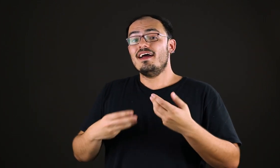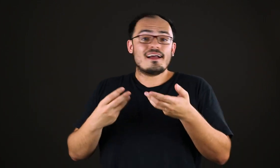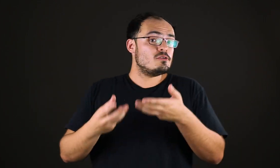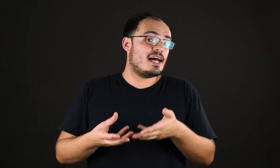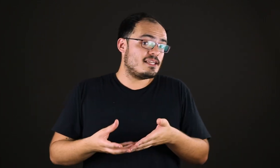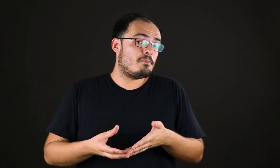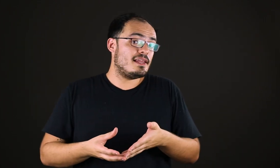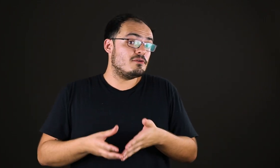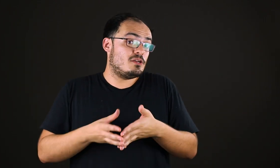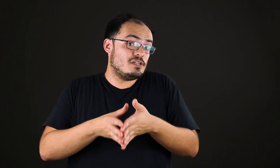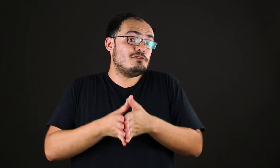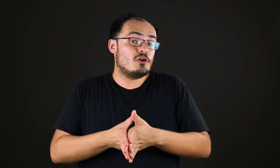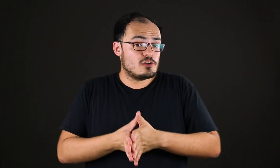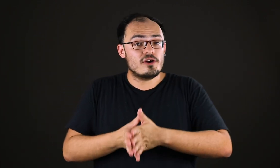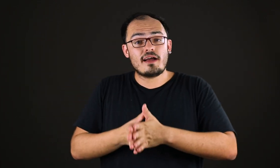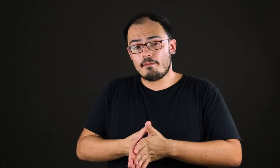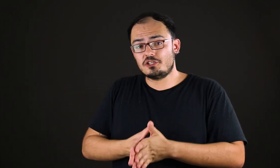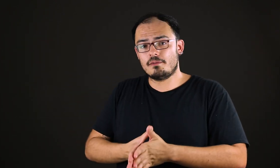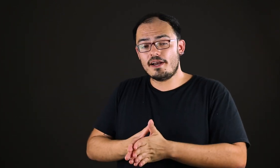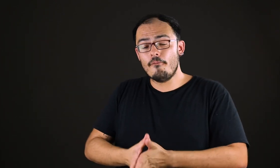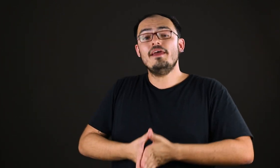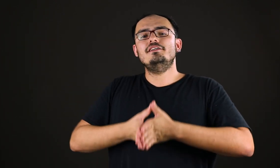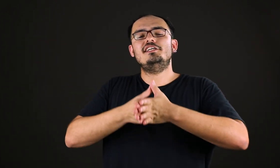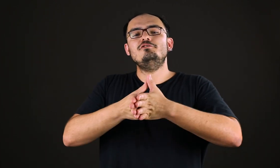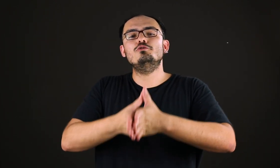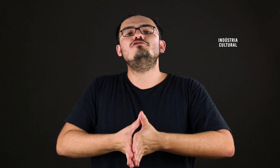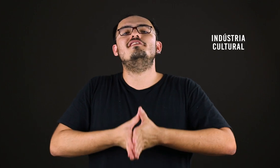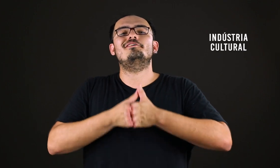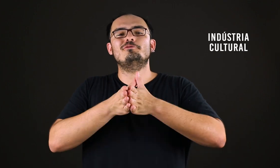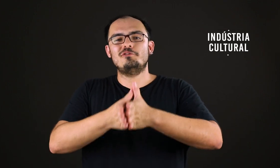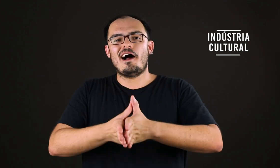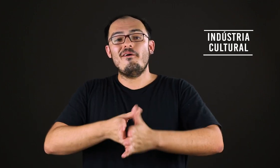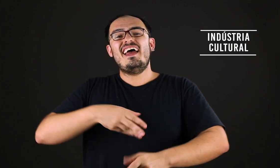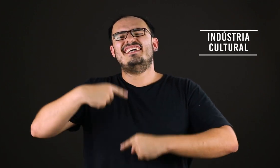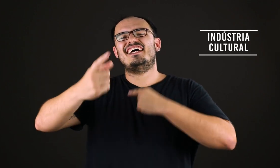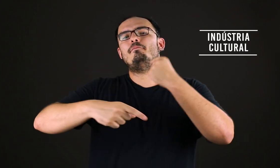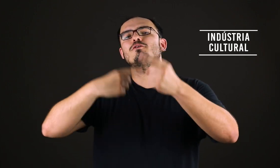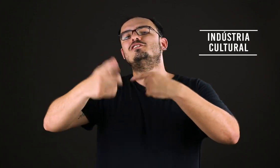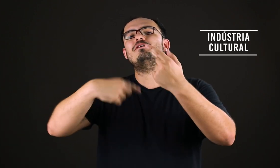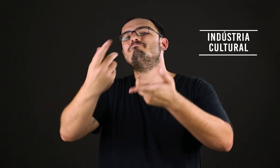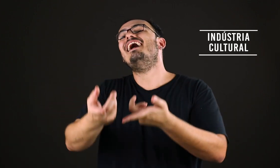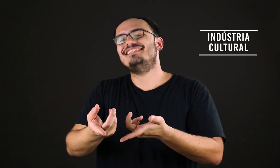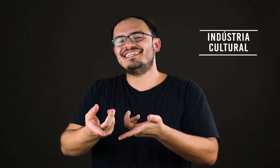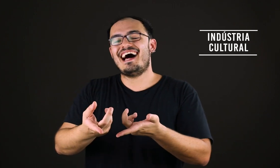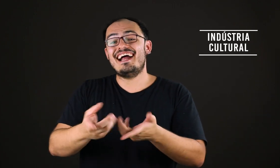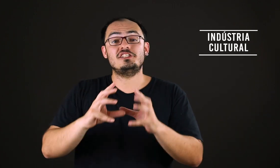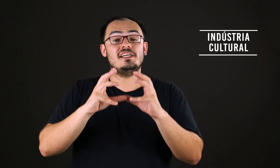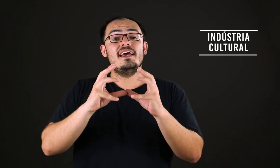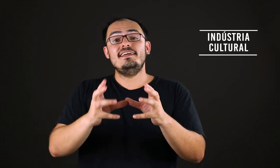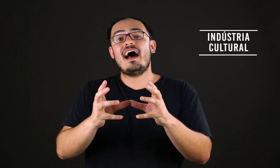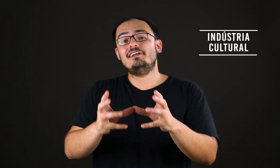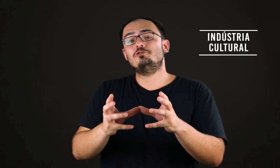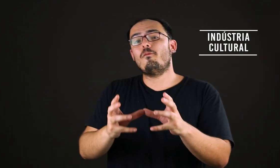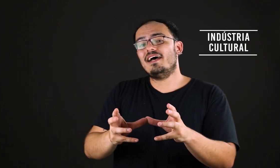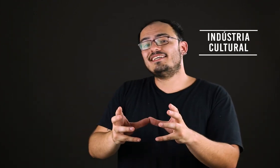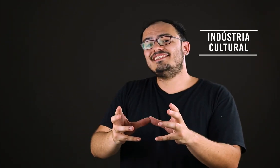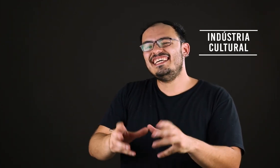causada pelo que o Adorno e Horkheimer chamarão de indústria cultural. Essa reprodução em massa da arte e a arte começa a